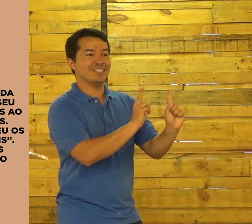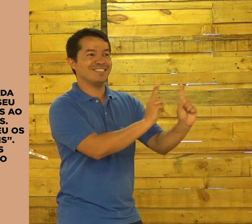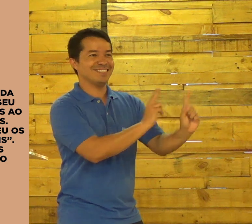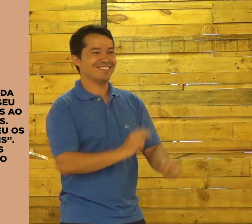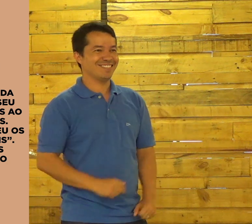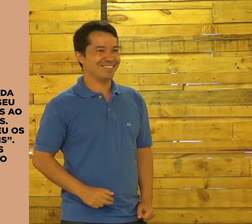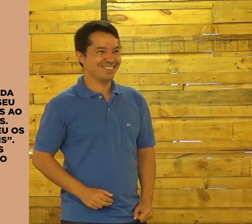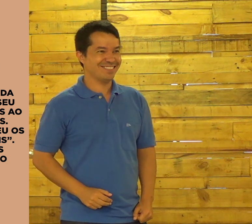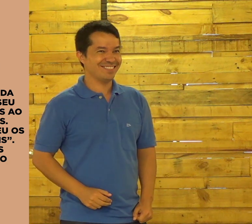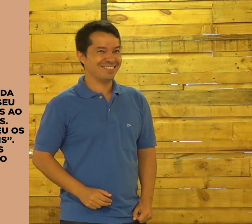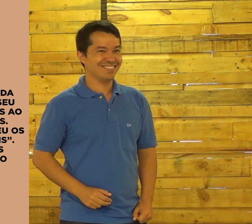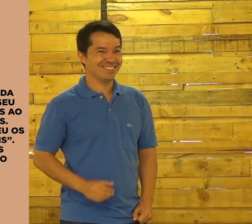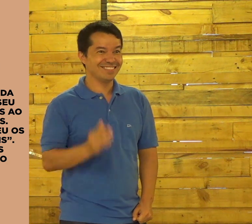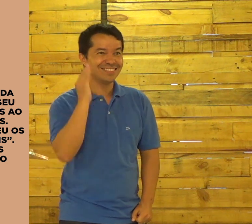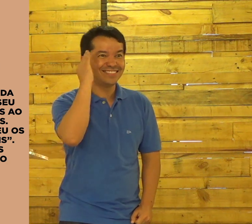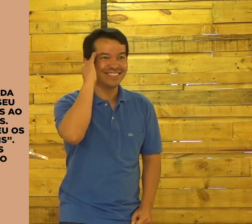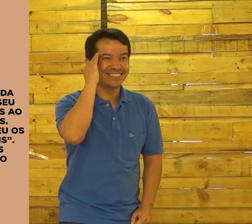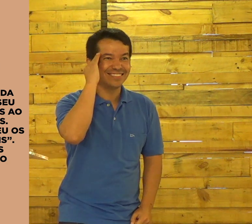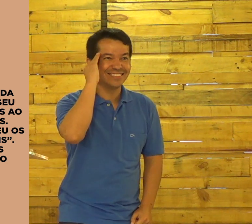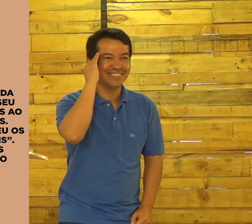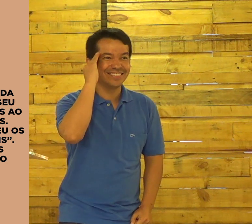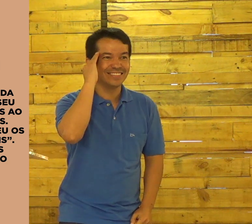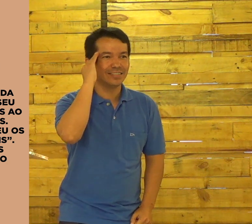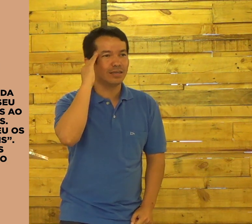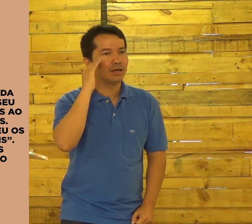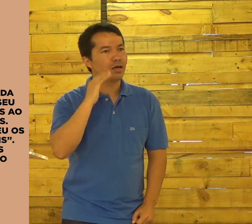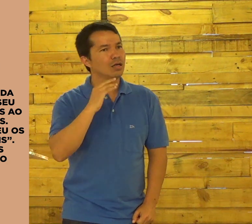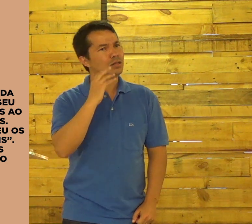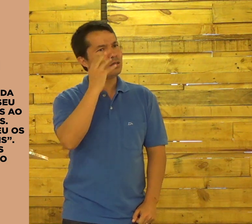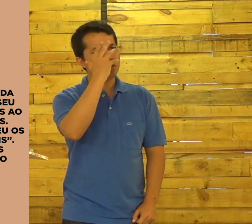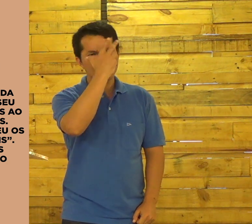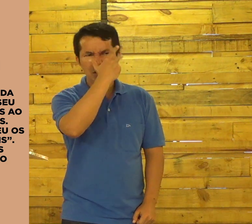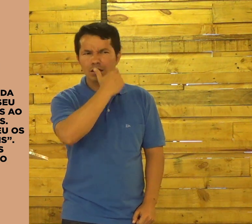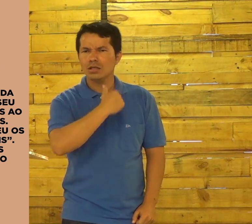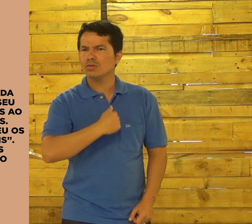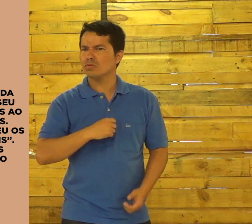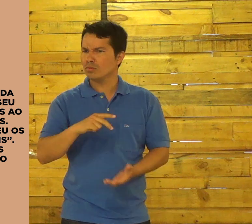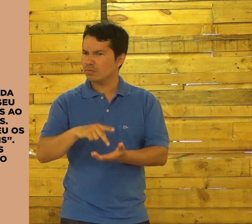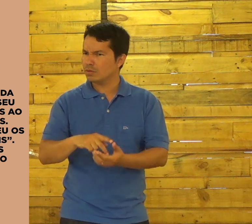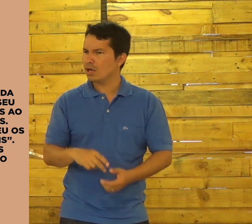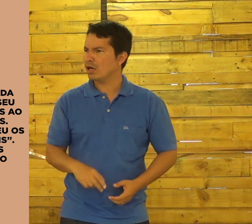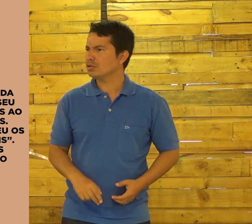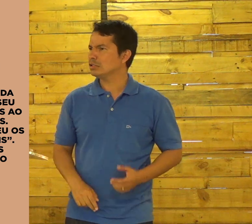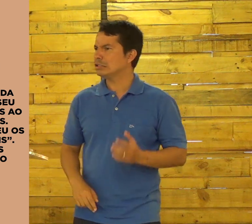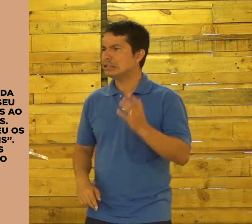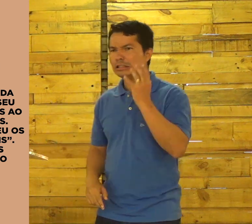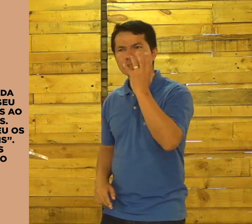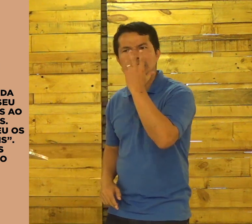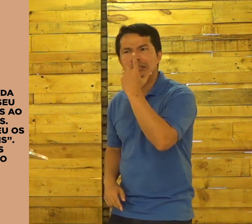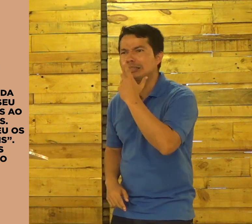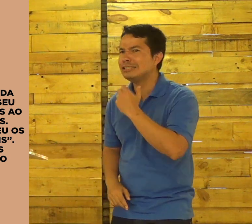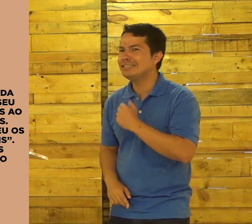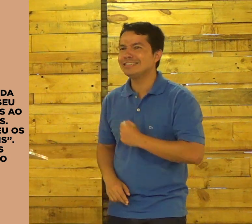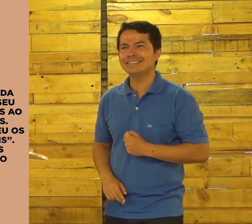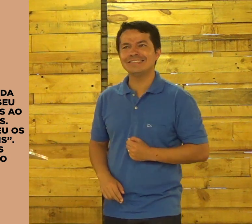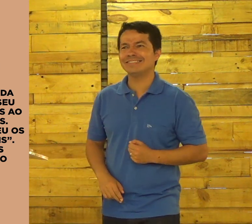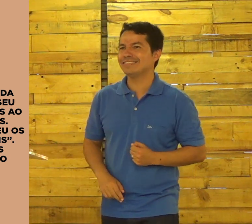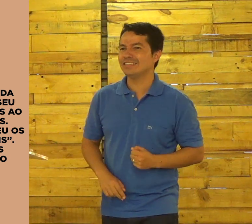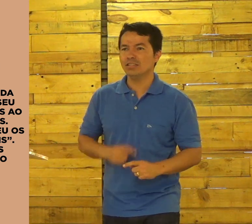Vamos segui-lo. Você entende? É lindo isso, não é verdade? É muito